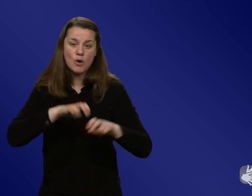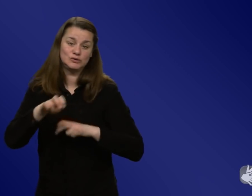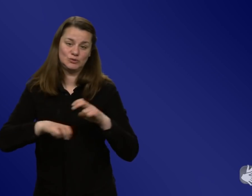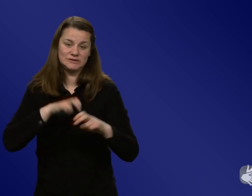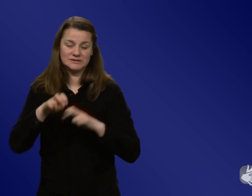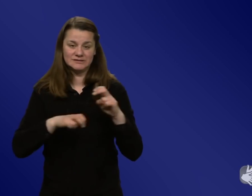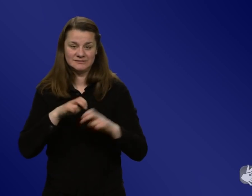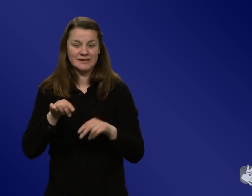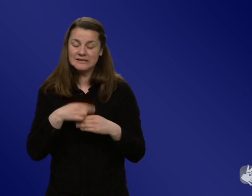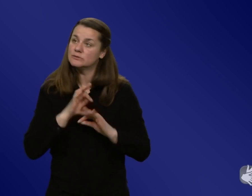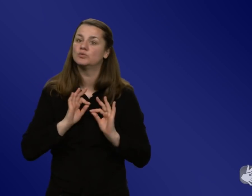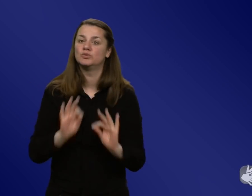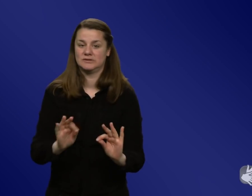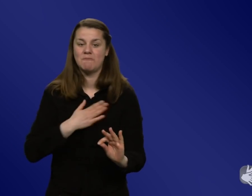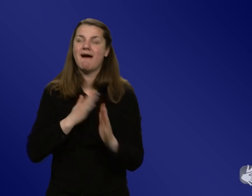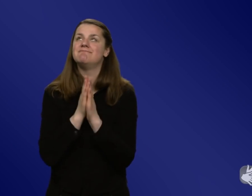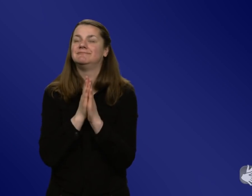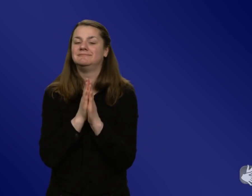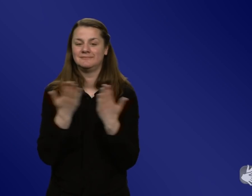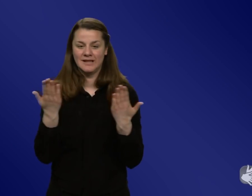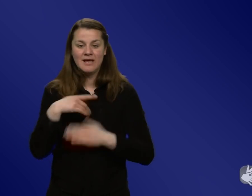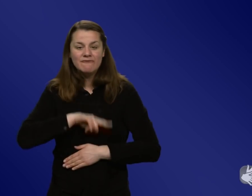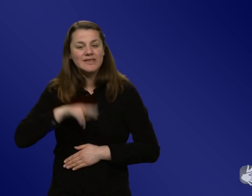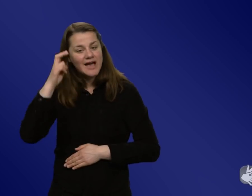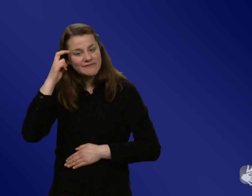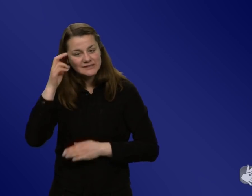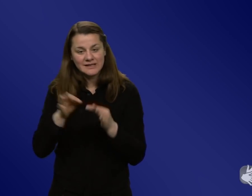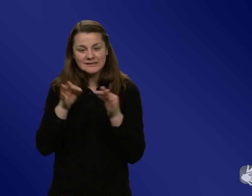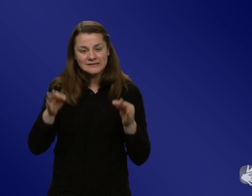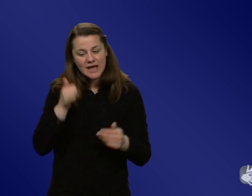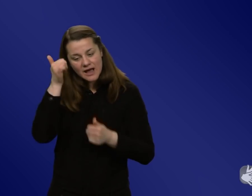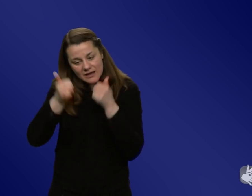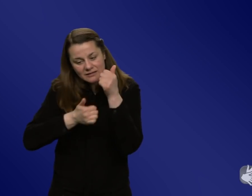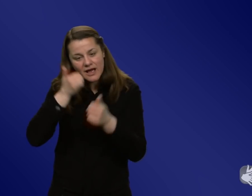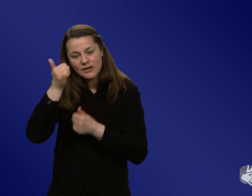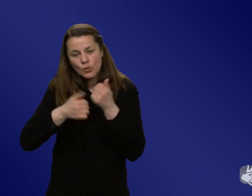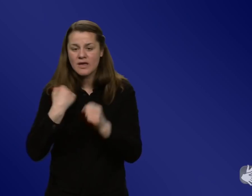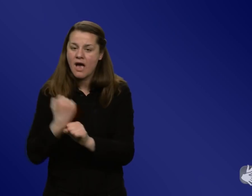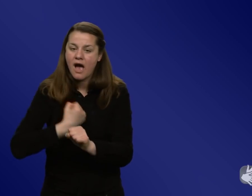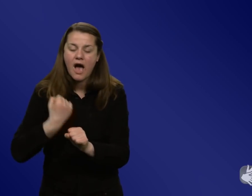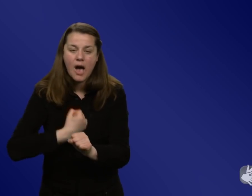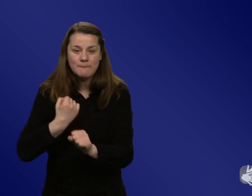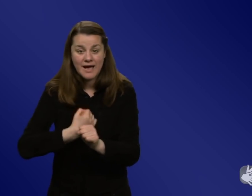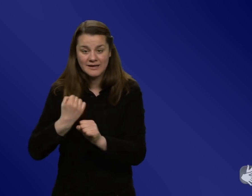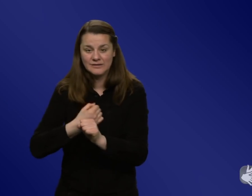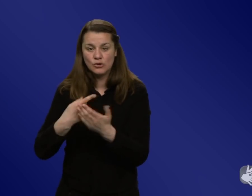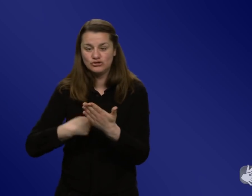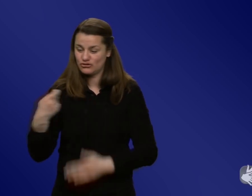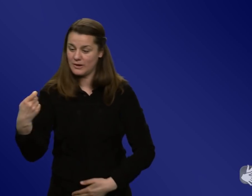Ressourcen. Wir Wissenschaftler arbeiten den gesamten Tag auf der Basis von Steuergeldern, um dieses Wissen zu schaffen und es wäre doch schön, wenn es auch für